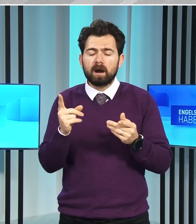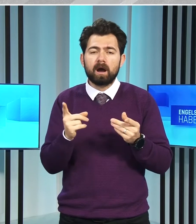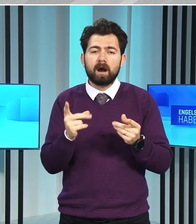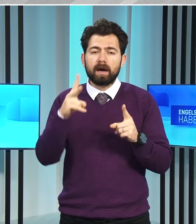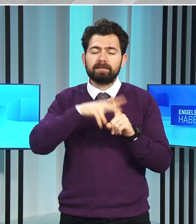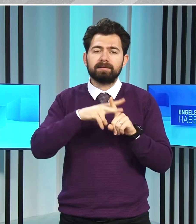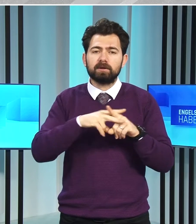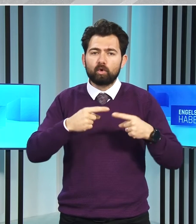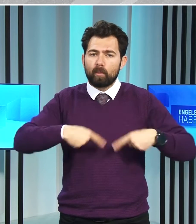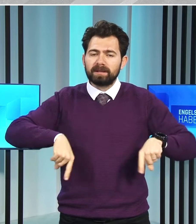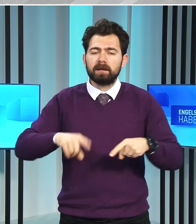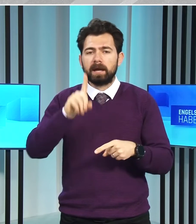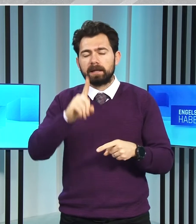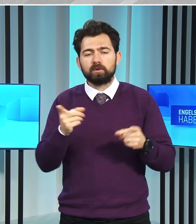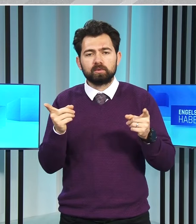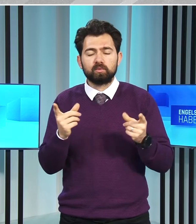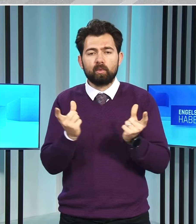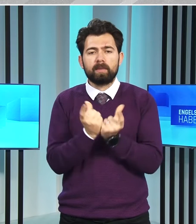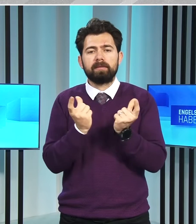ilk toplantısını gerçekleştirdi.